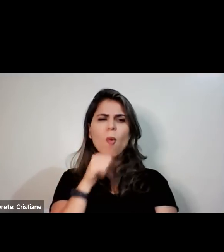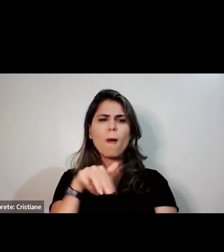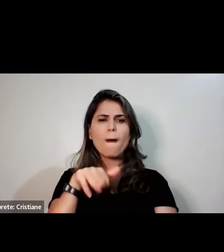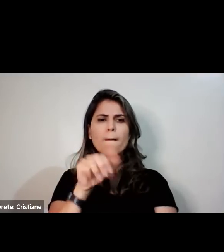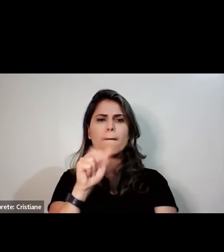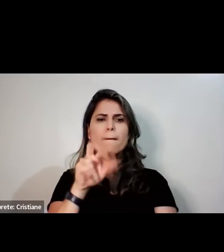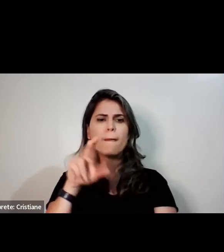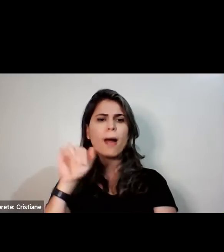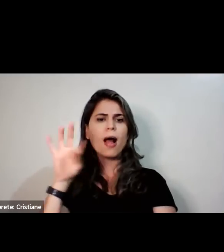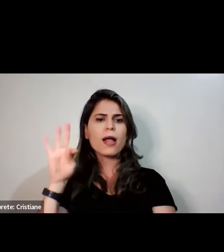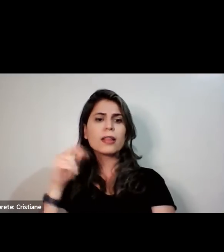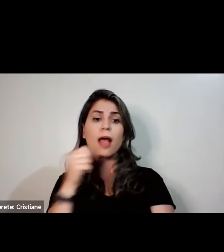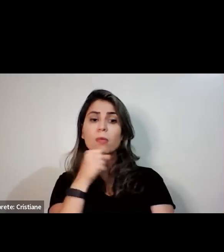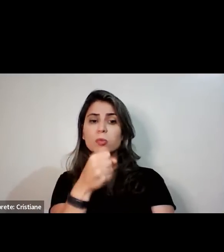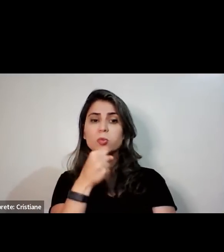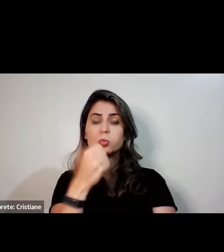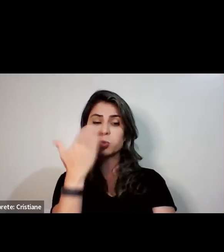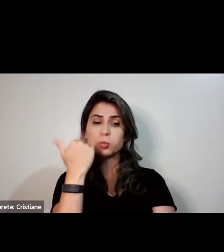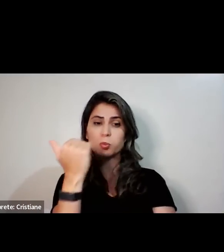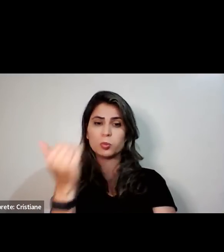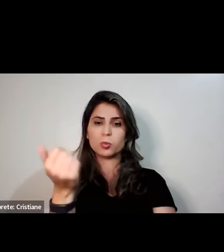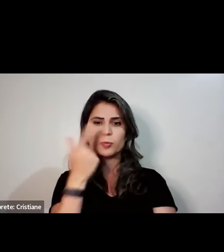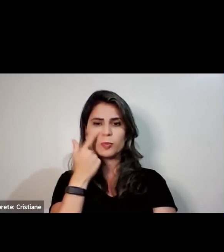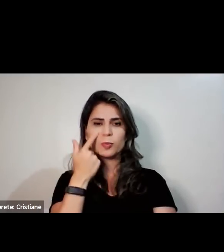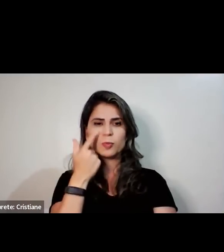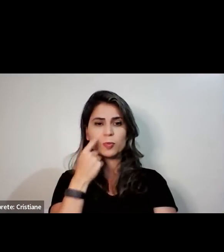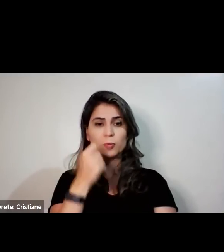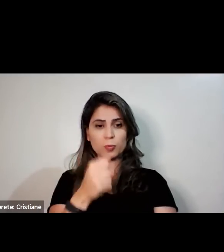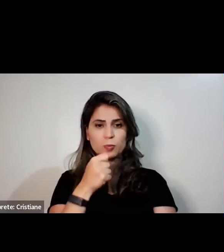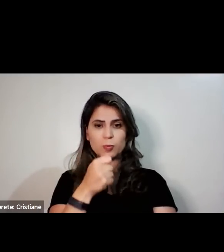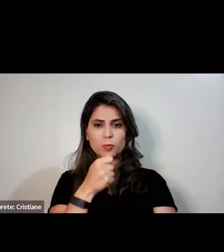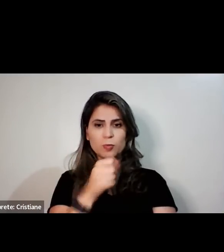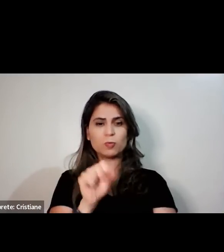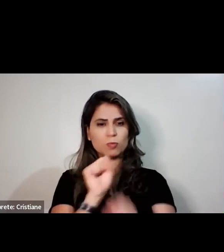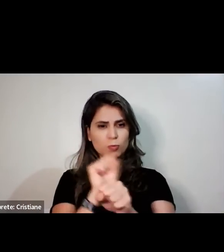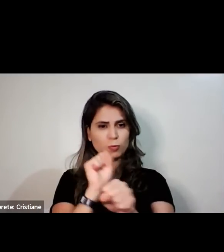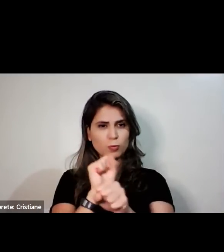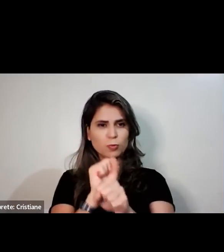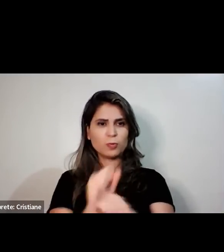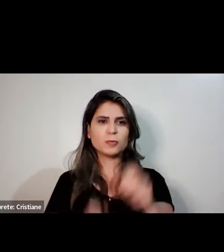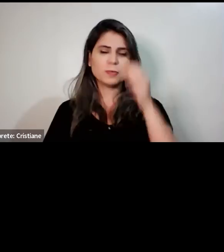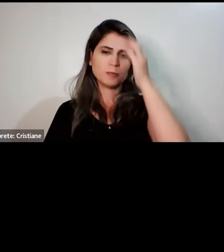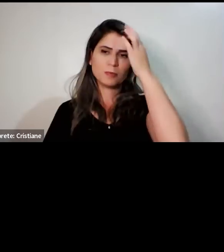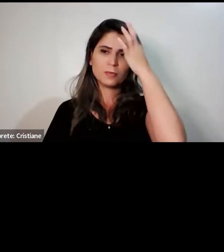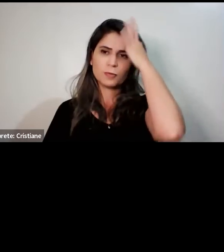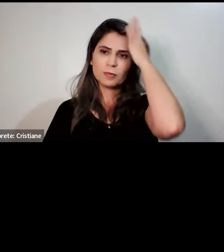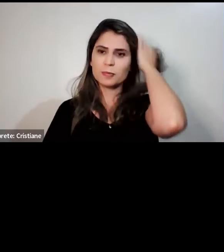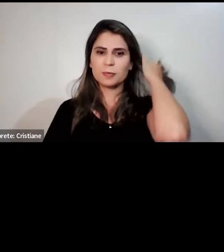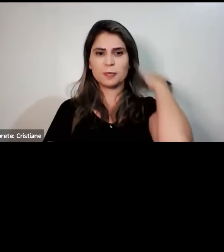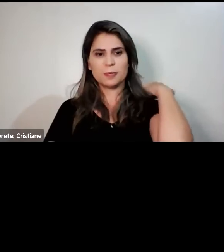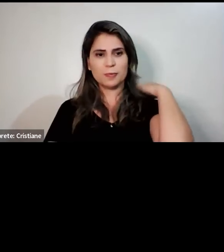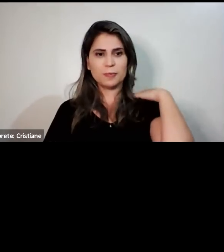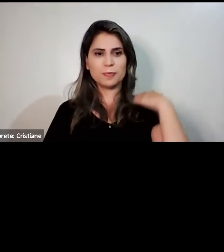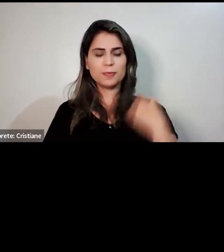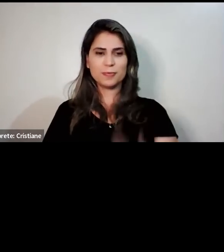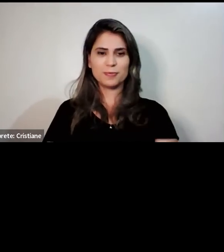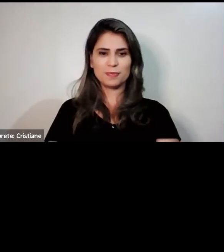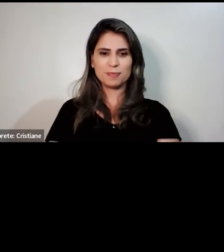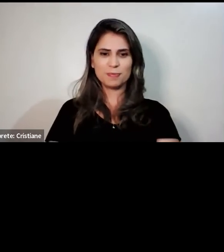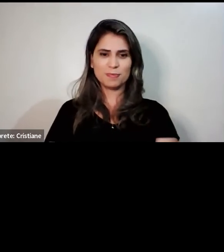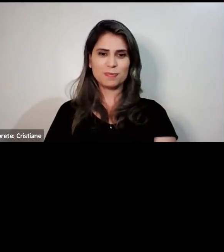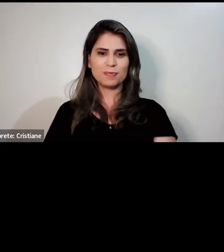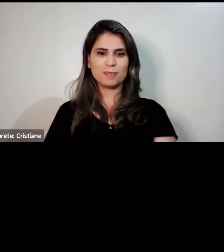sua mãozinha não está fixando. Oxe. Espera aí que eu vou te achar de outra forma, então. Aí, pronto.